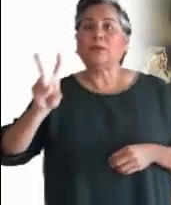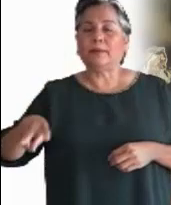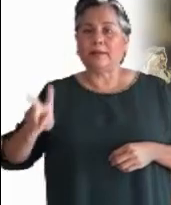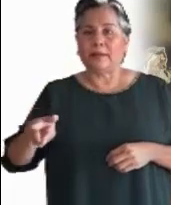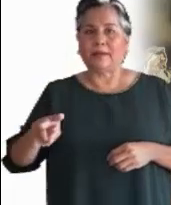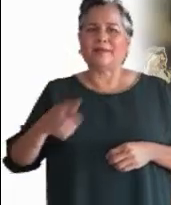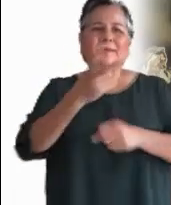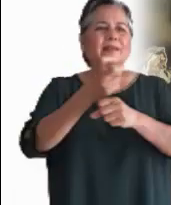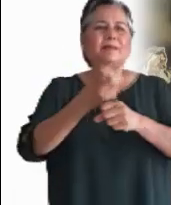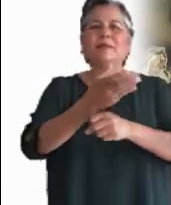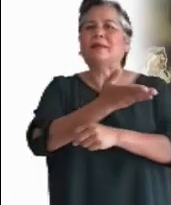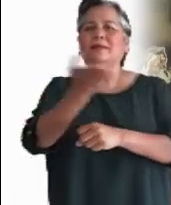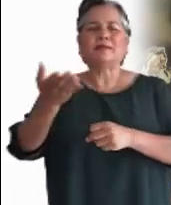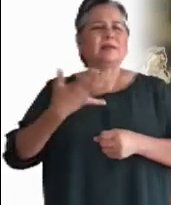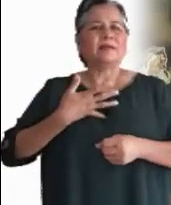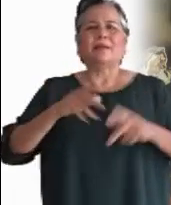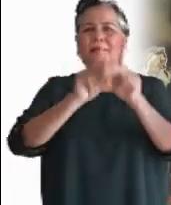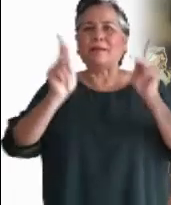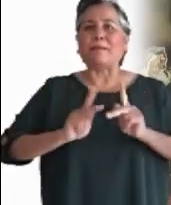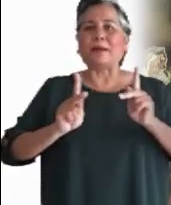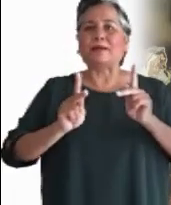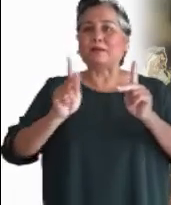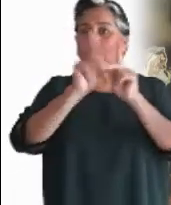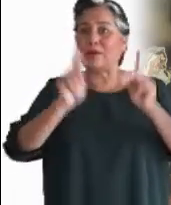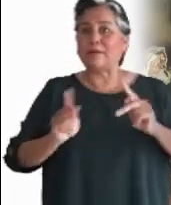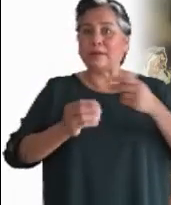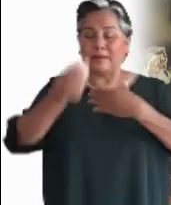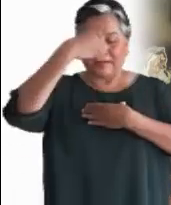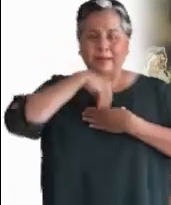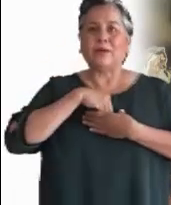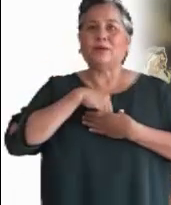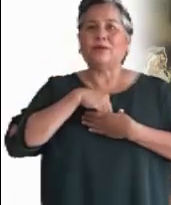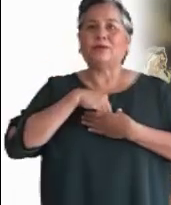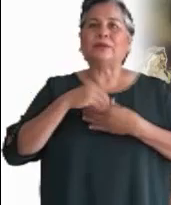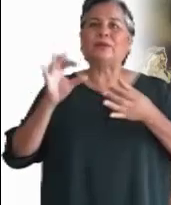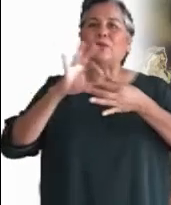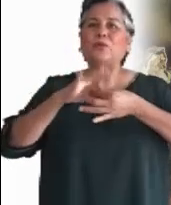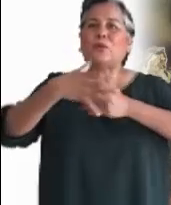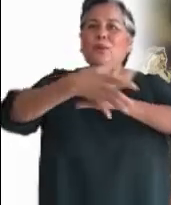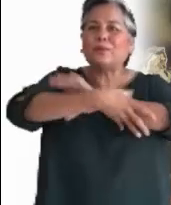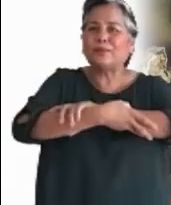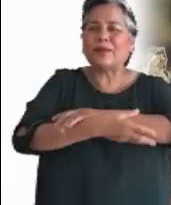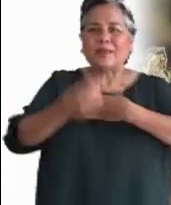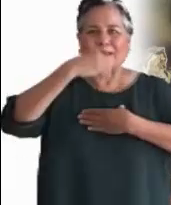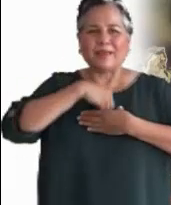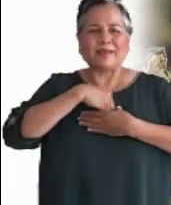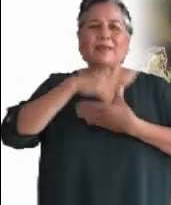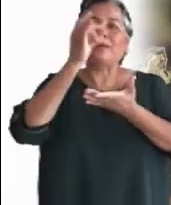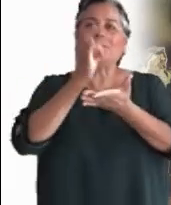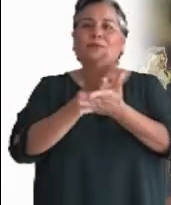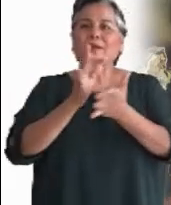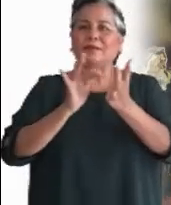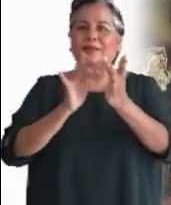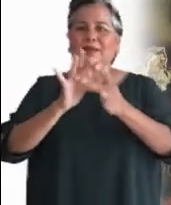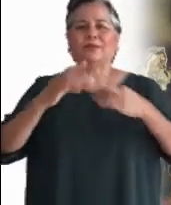tener la verdadera paz, esa que nadie nos puede arrebatar, esa que es armonía interior y que sólo Jesús nos puede